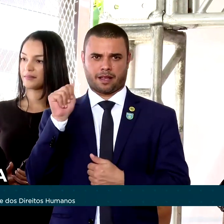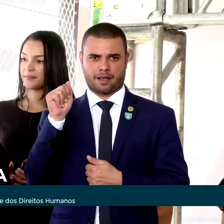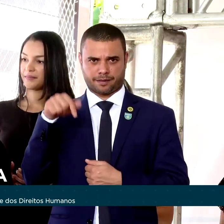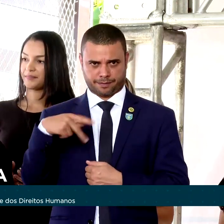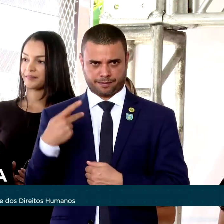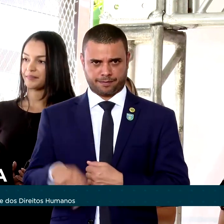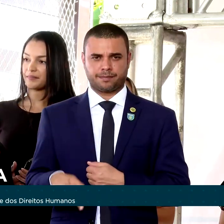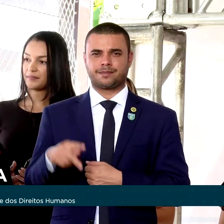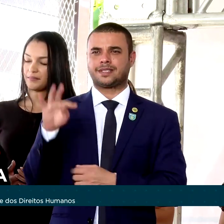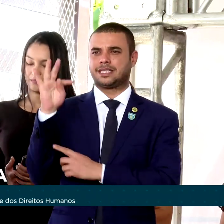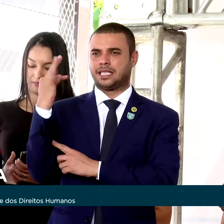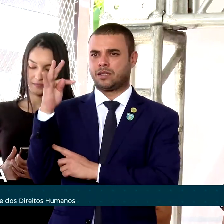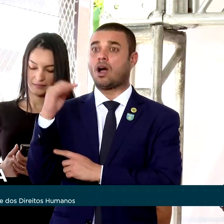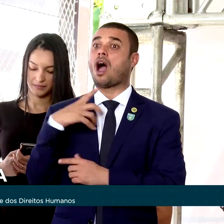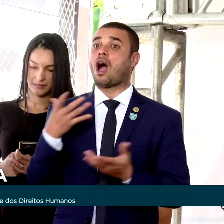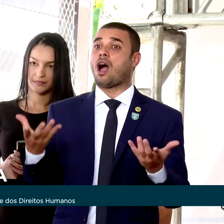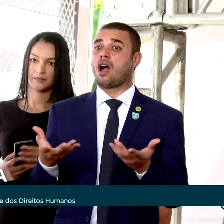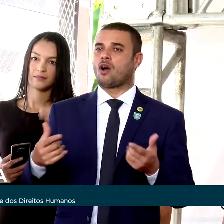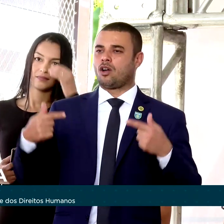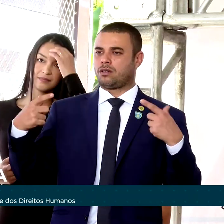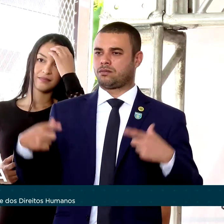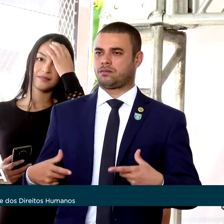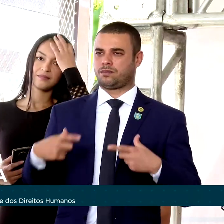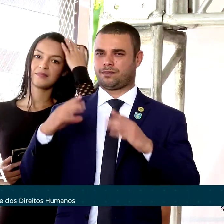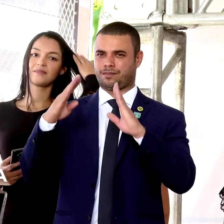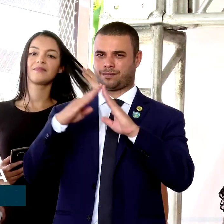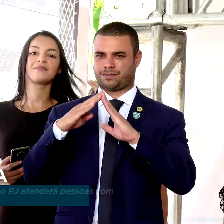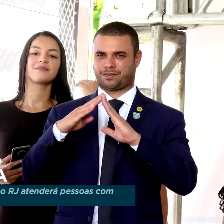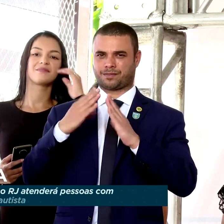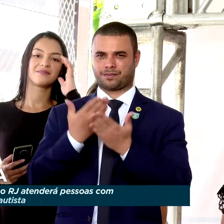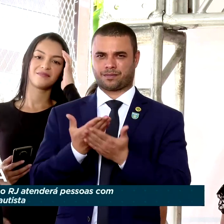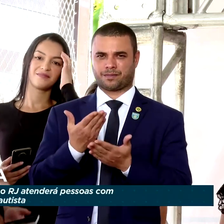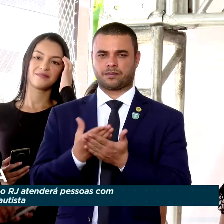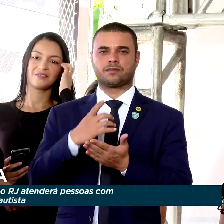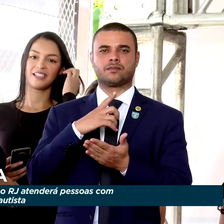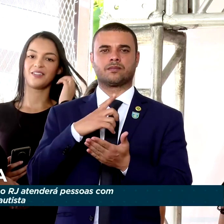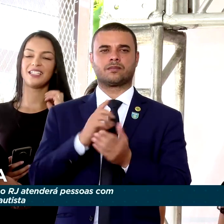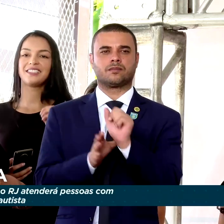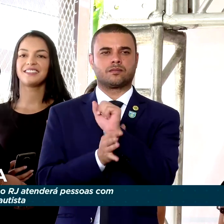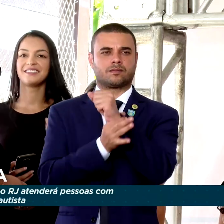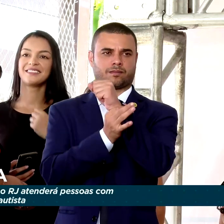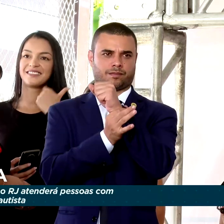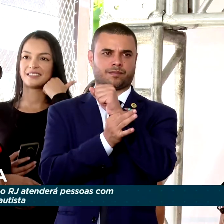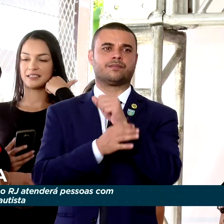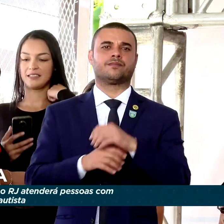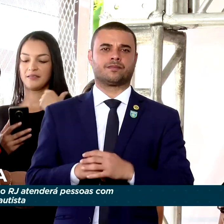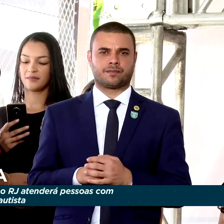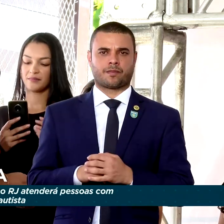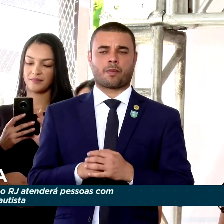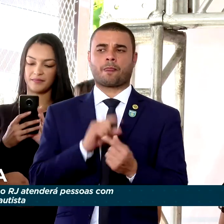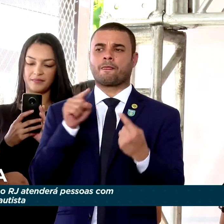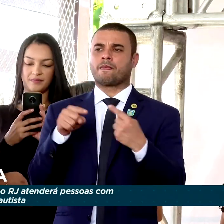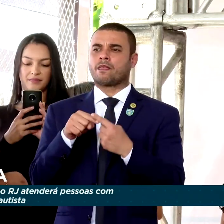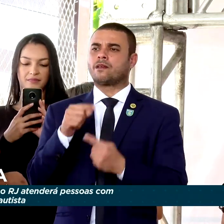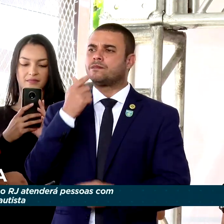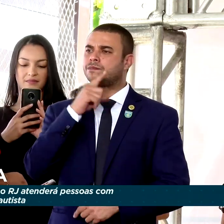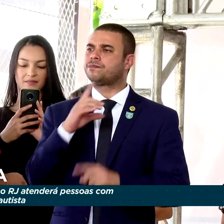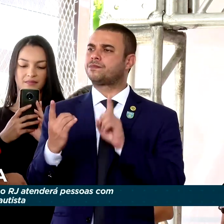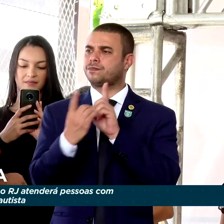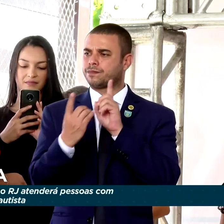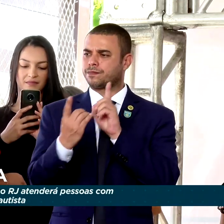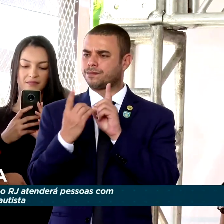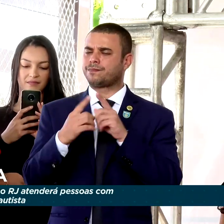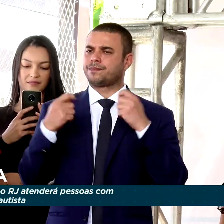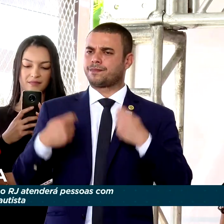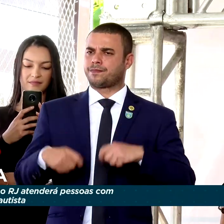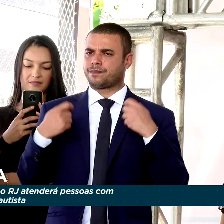têm, neste espaço, uma âncora, um porto seguro, onde conseguirão o atendimento necessário